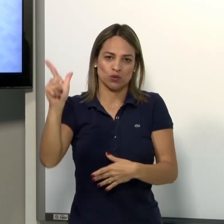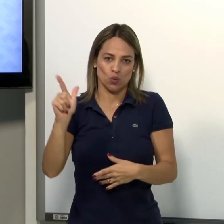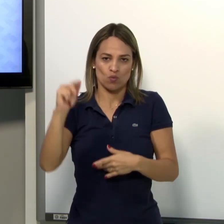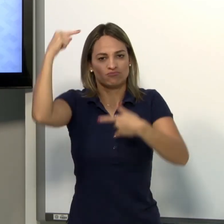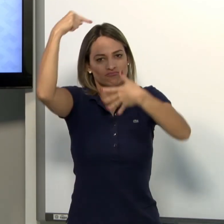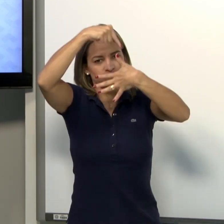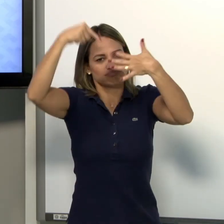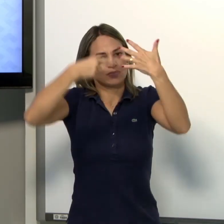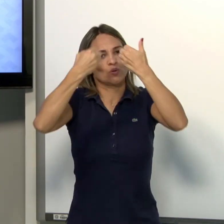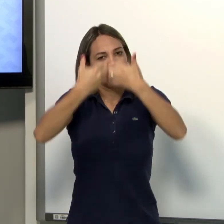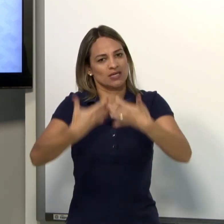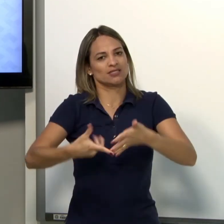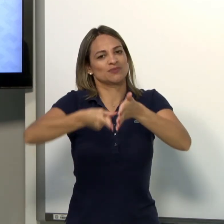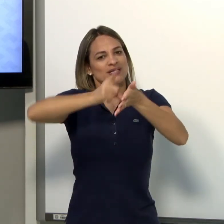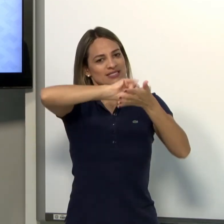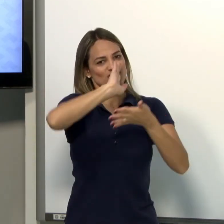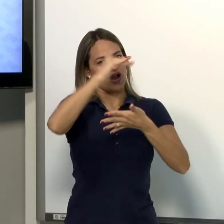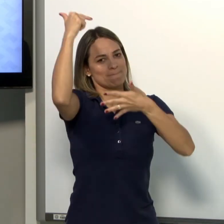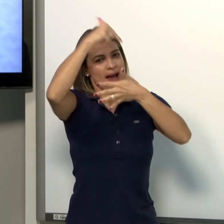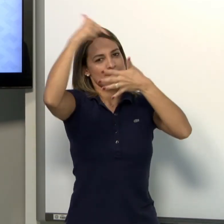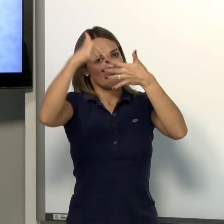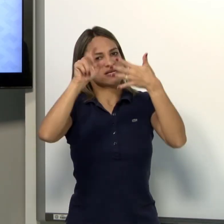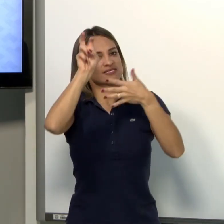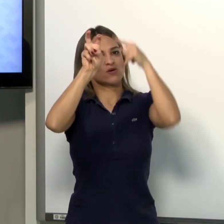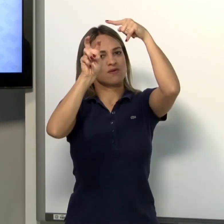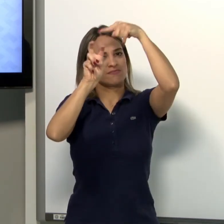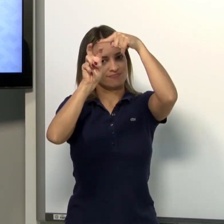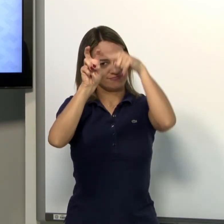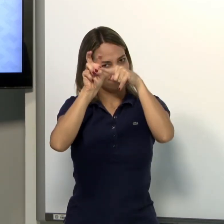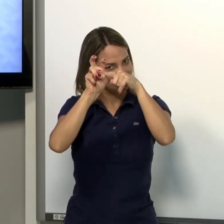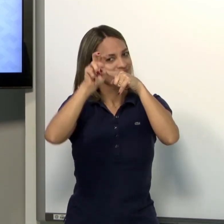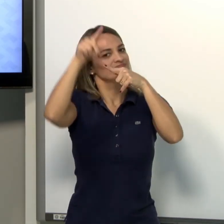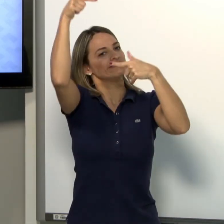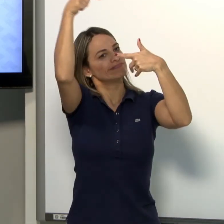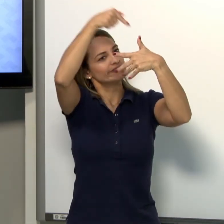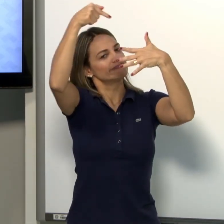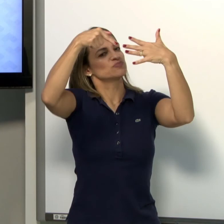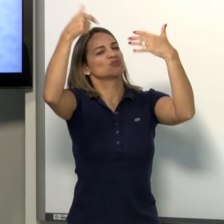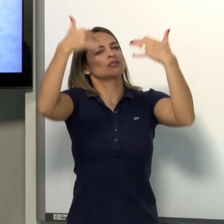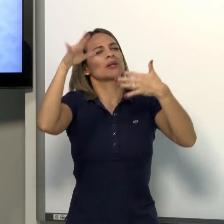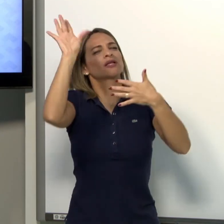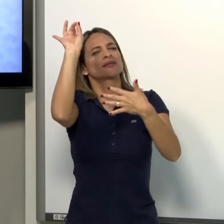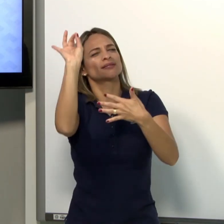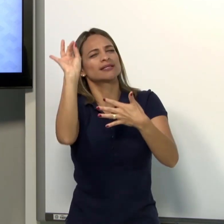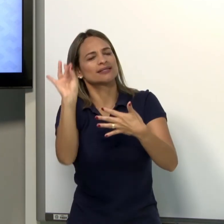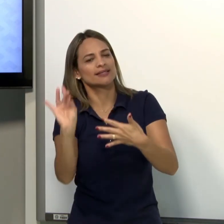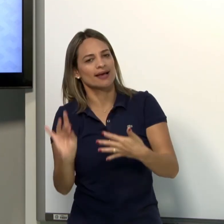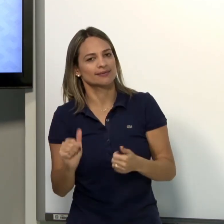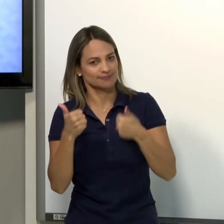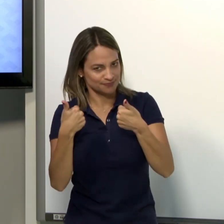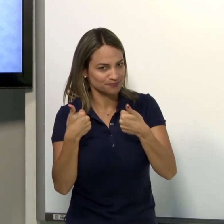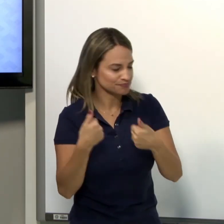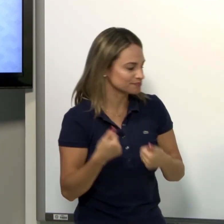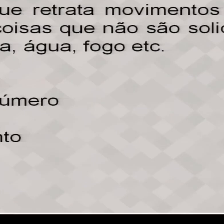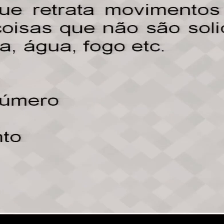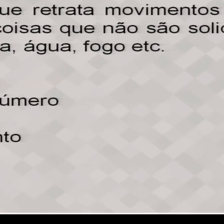já usamos de classificador, todos os tipos que nós já falamos, os cinco tipos que nós explicamos já detalhadamente. Ok?